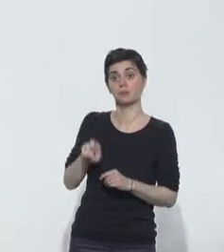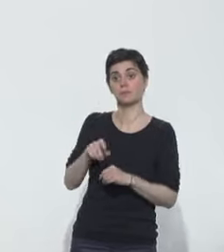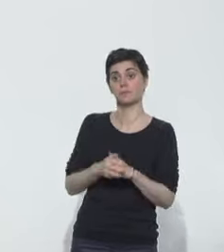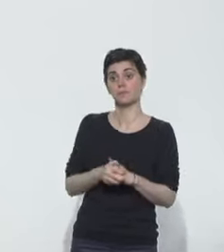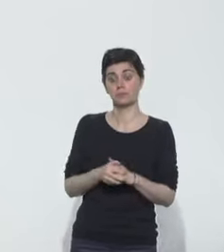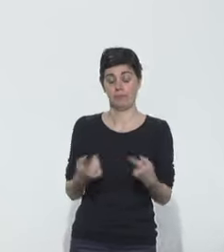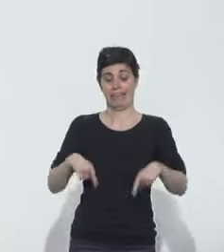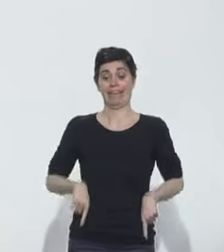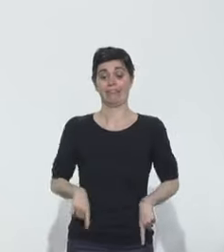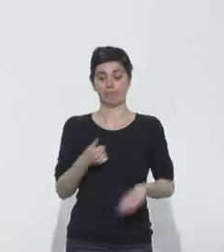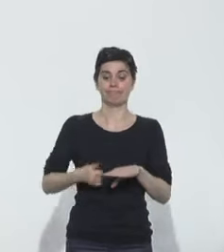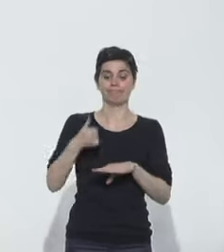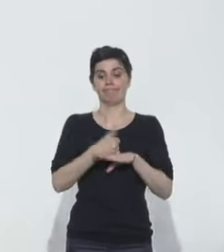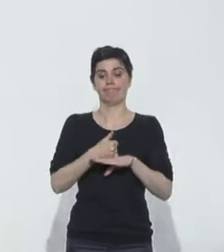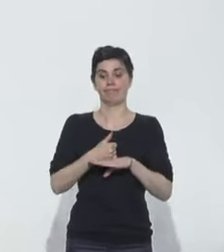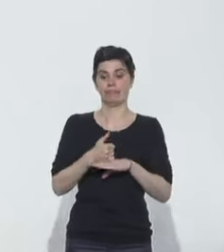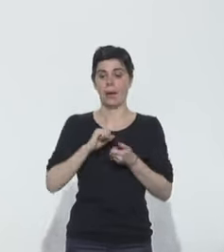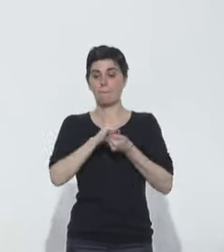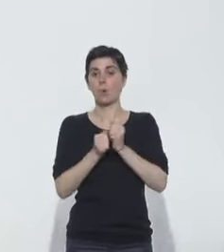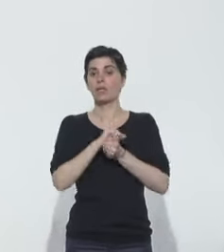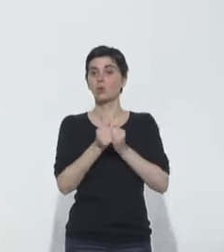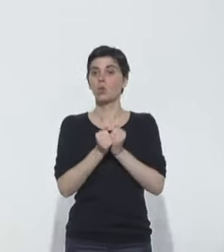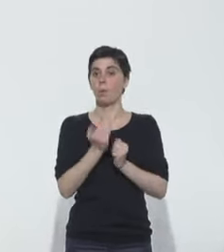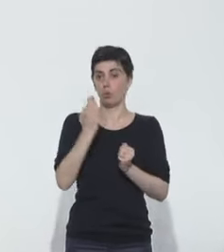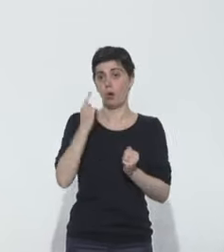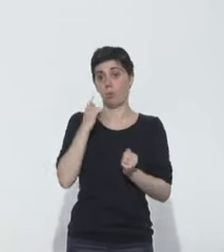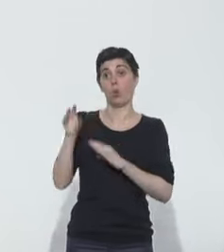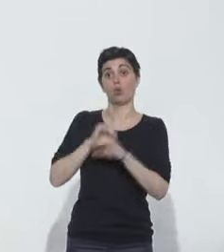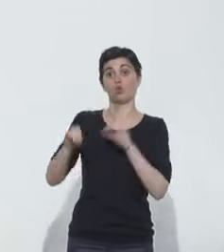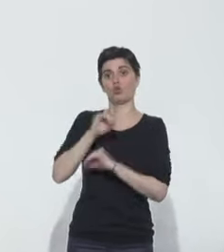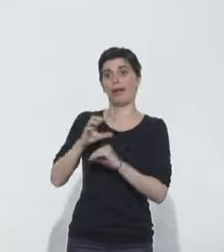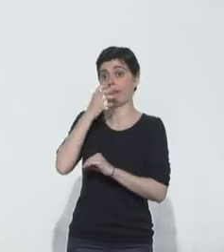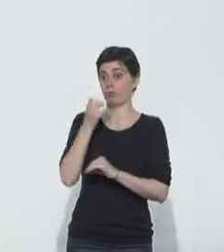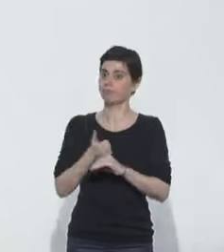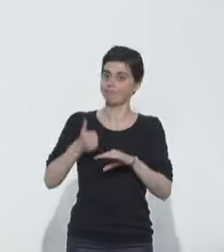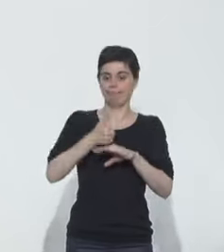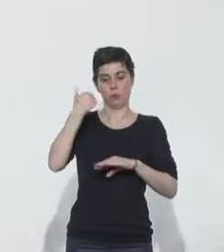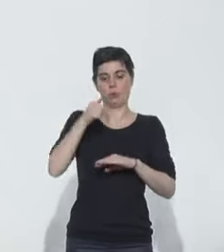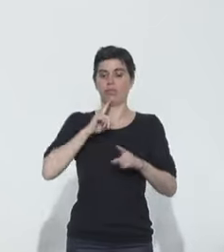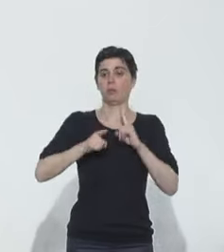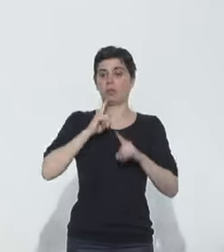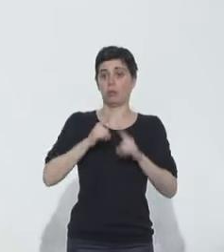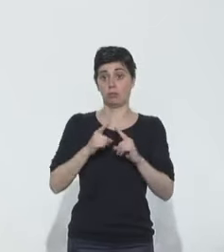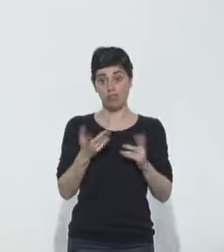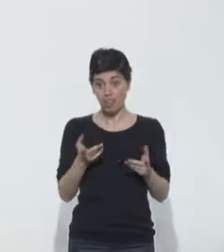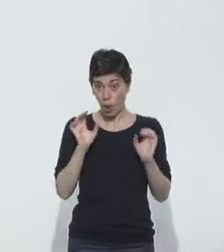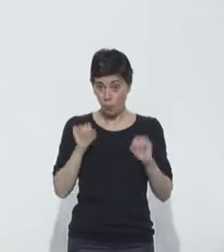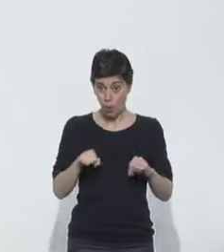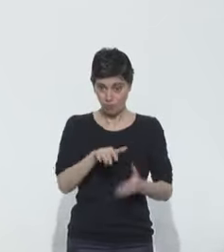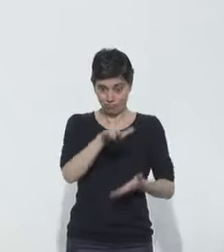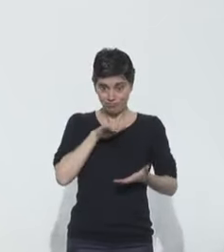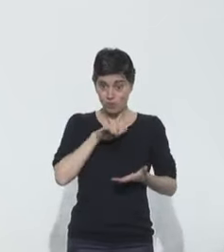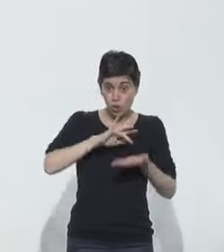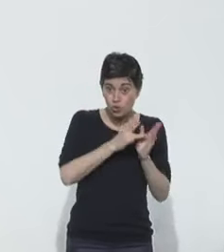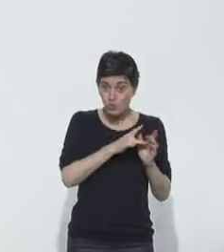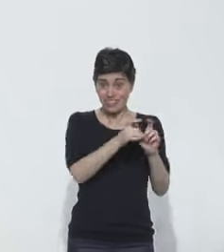fait que l'État ait bientôt le monopole des achats de certaines molécules nécessaires aux soins de réanimation permettra-t-il de garantir l'approvisionnement de tous les établissements